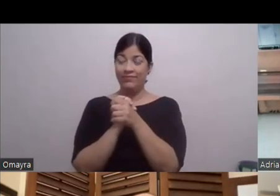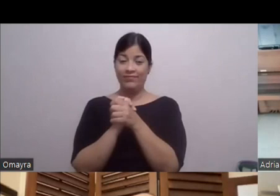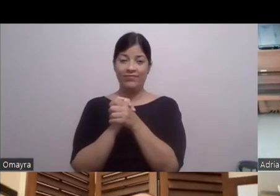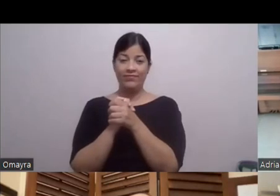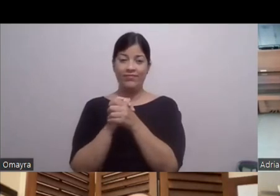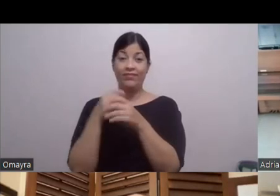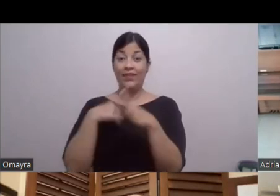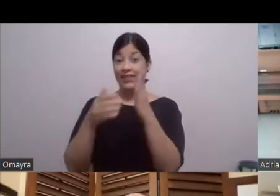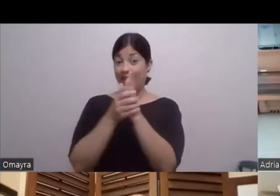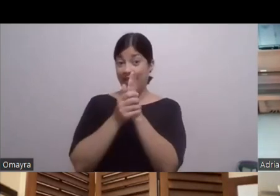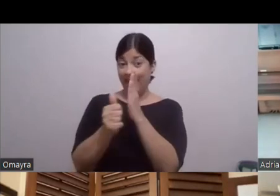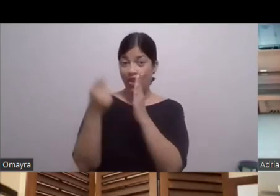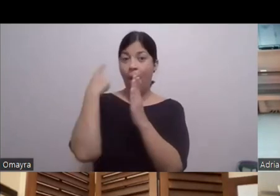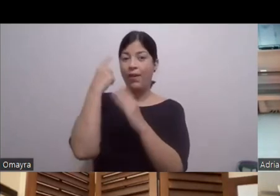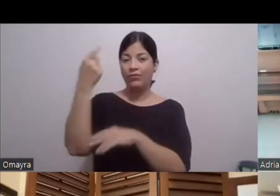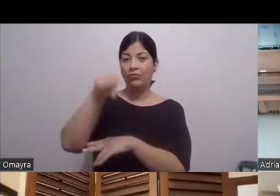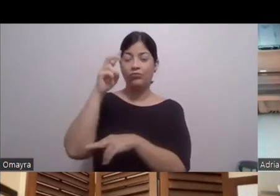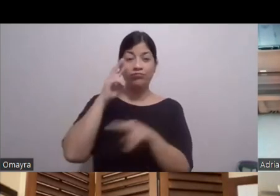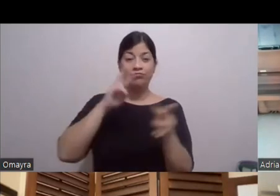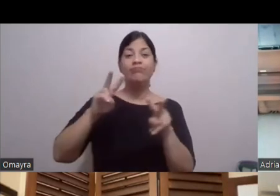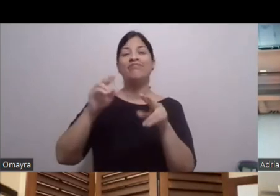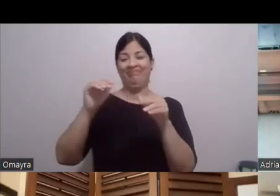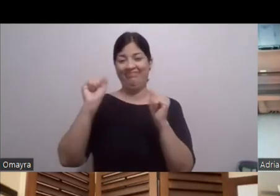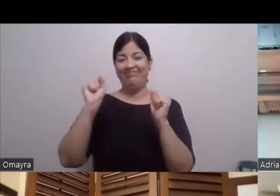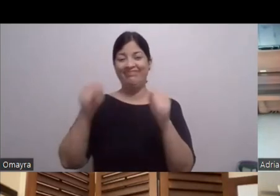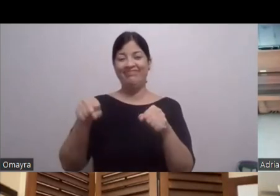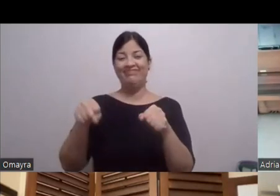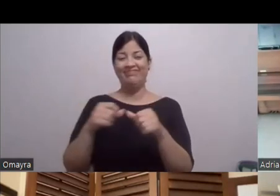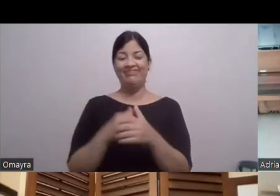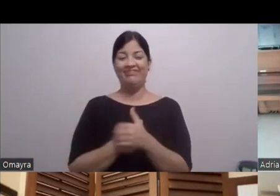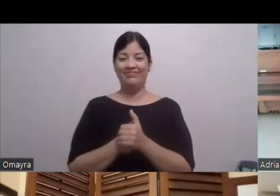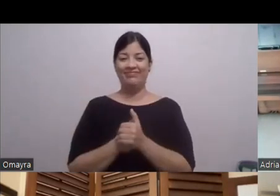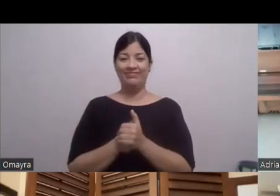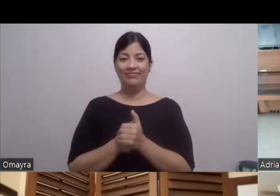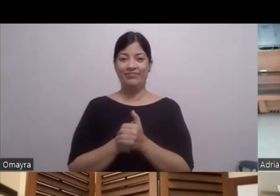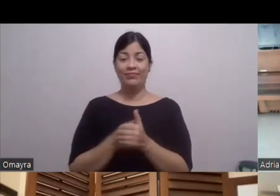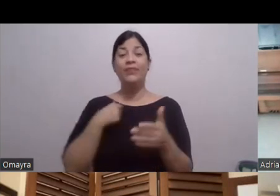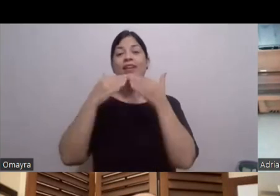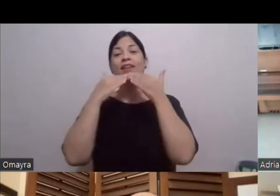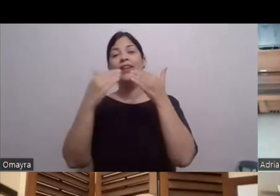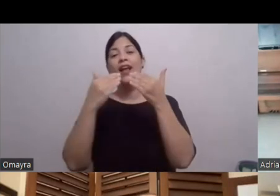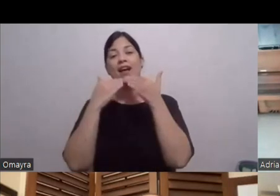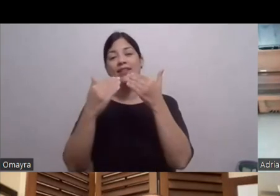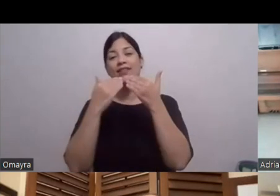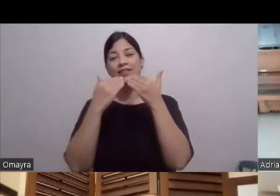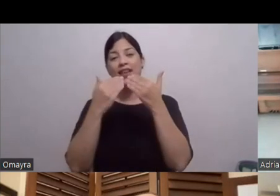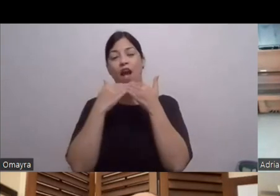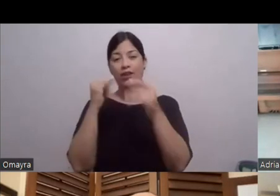pero olvídate Para tirar para arriba Es así Es así Bueno le damos las gracias Al Instituto de Cultura Puerto